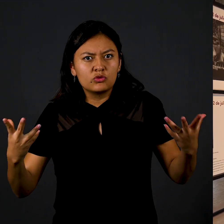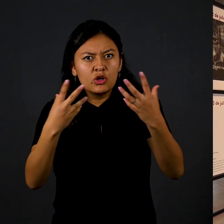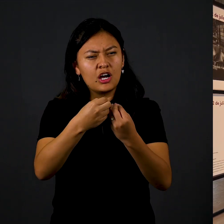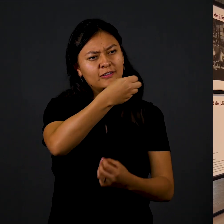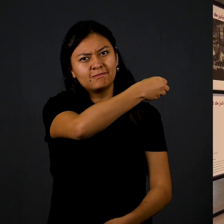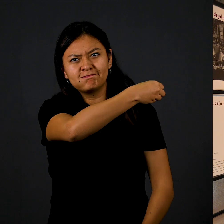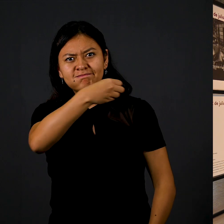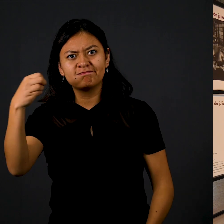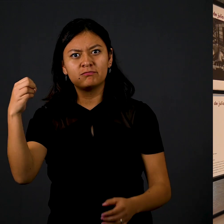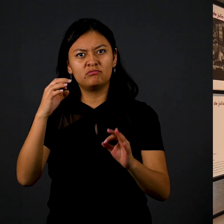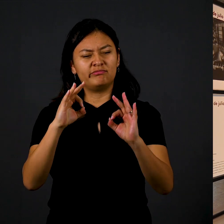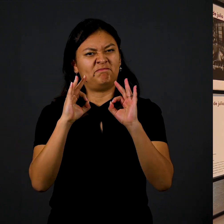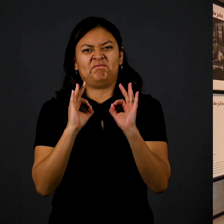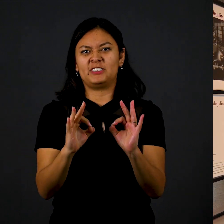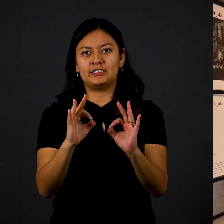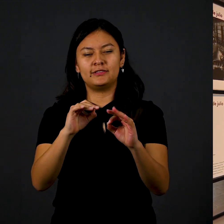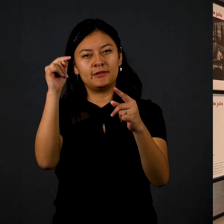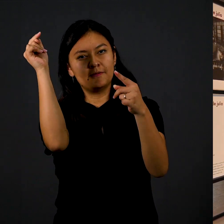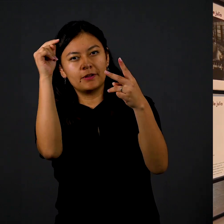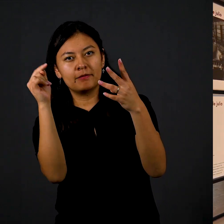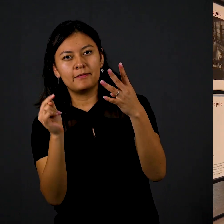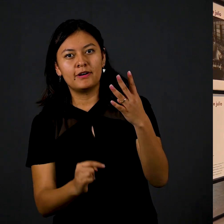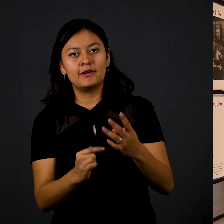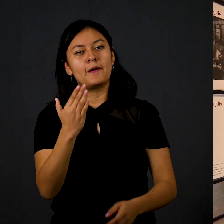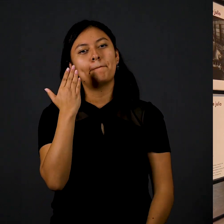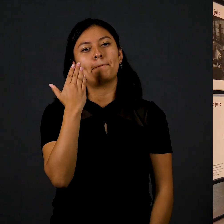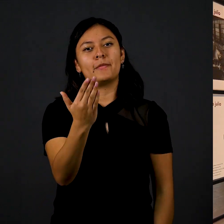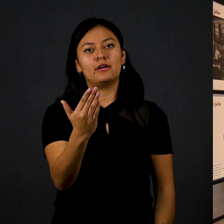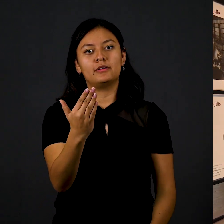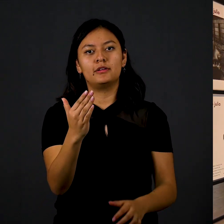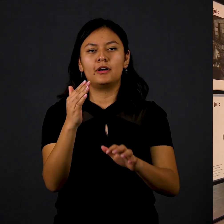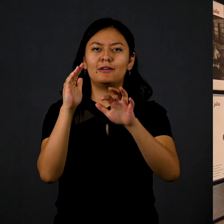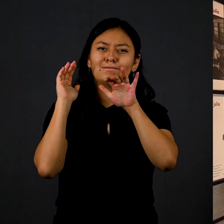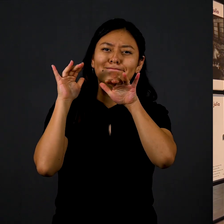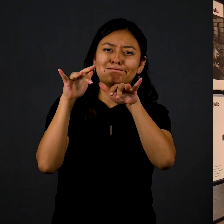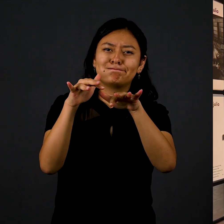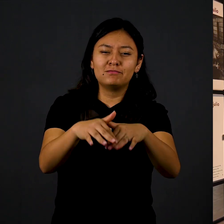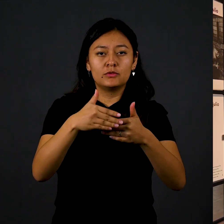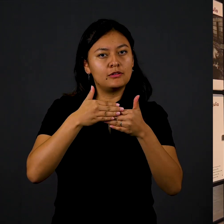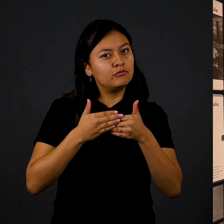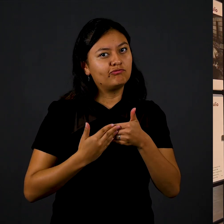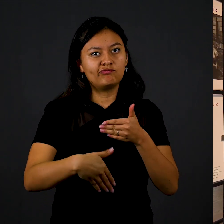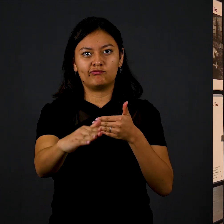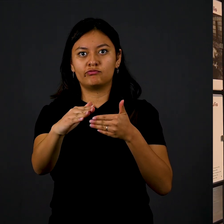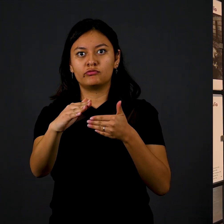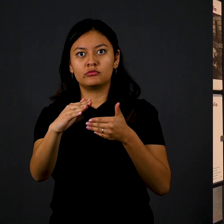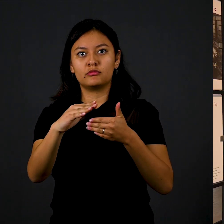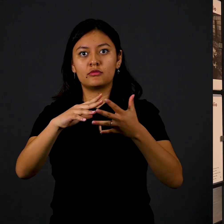pliego petitorio, lo que será a partir de entonces la bandera social del movimiento estudiantil.